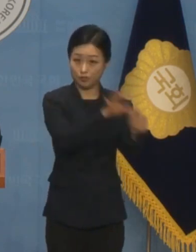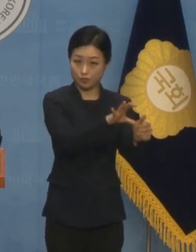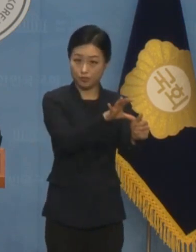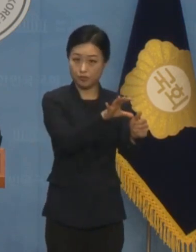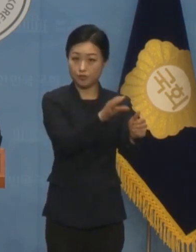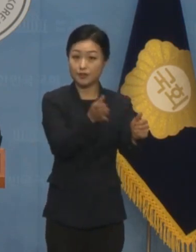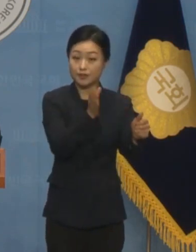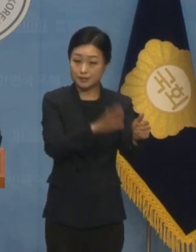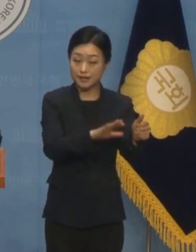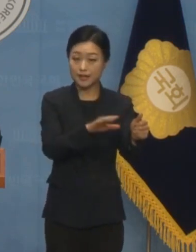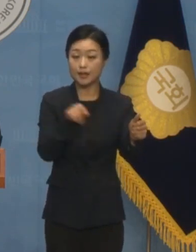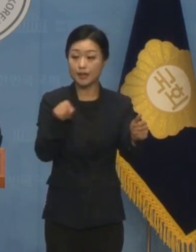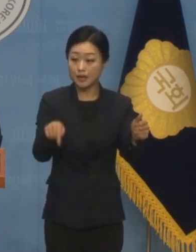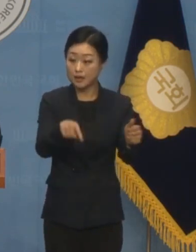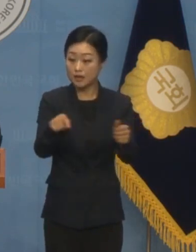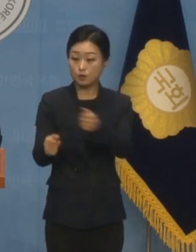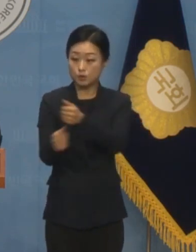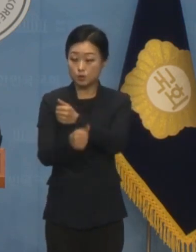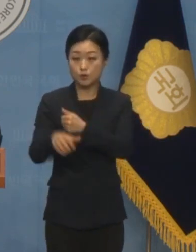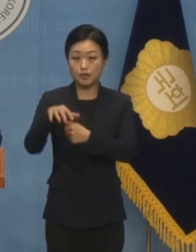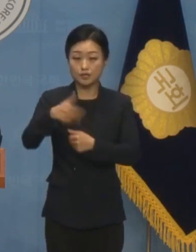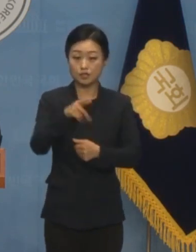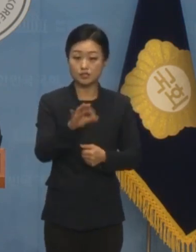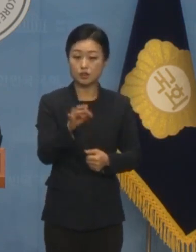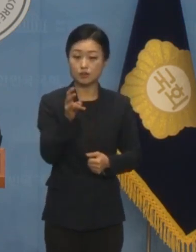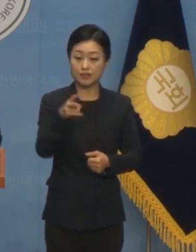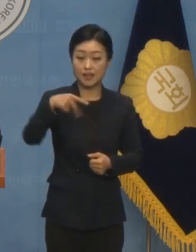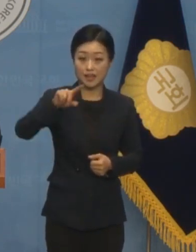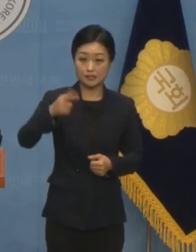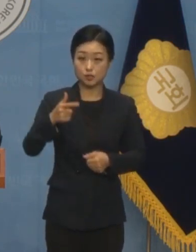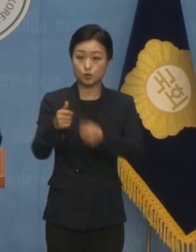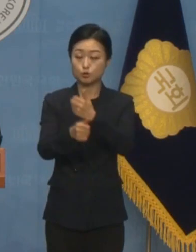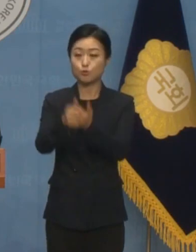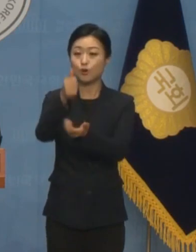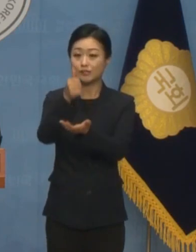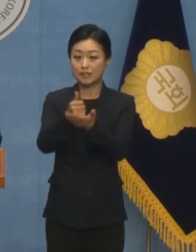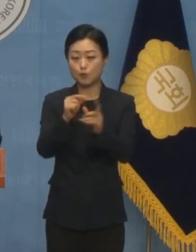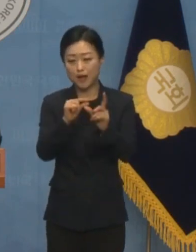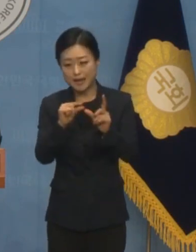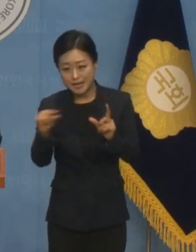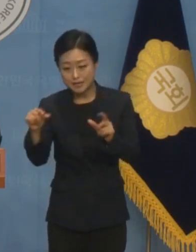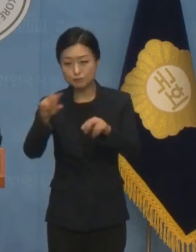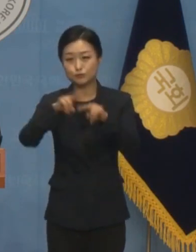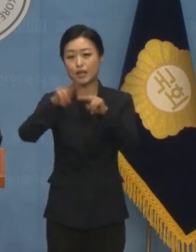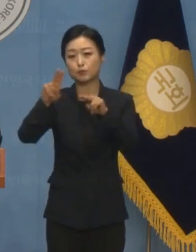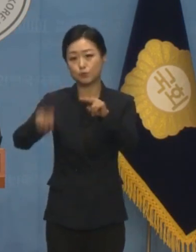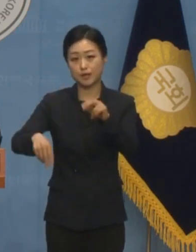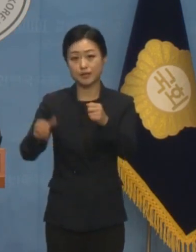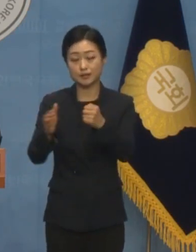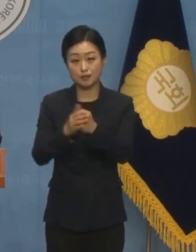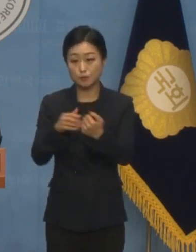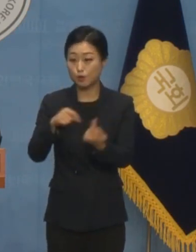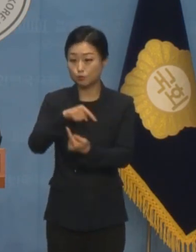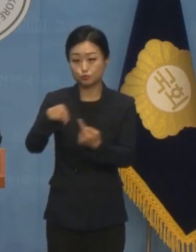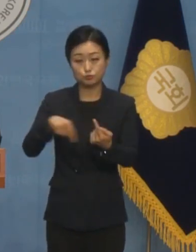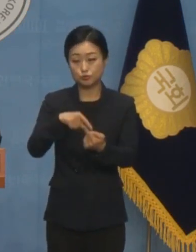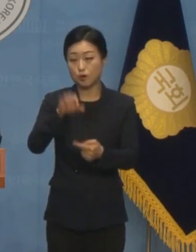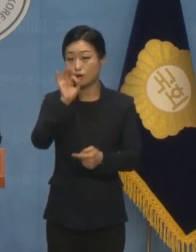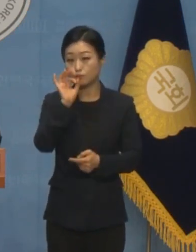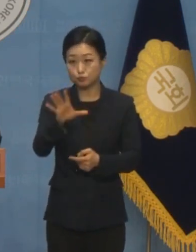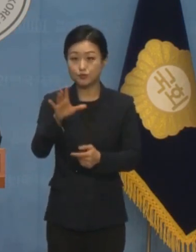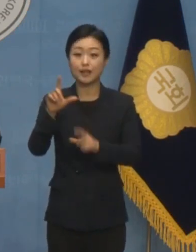전력강화위원회가 정혜성 전력강화위원장과 일부 위원들의 사태로 정상운영이 되지